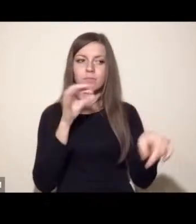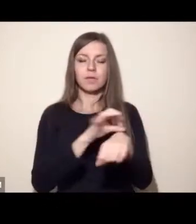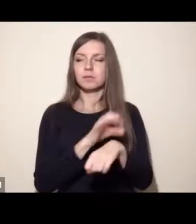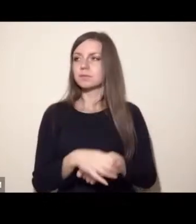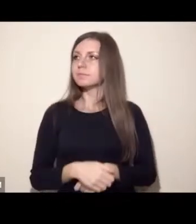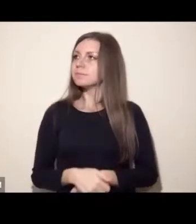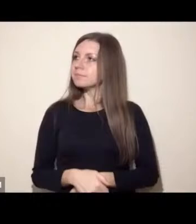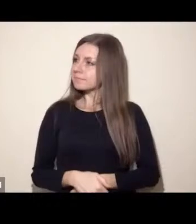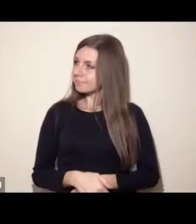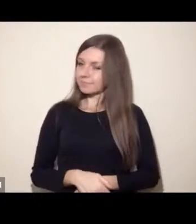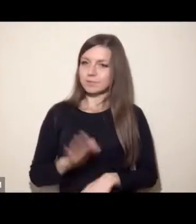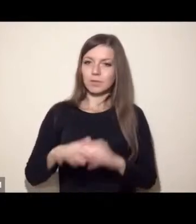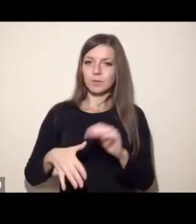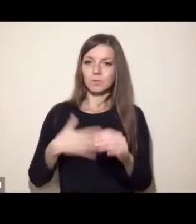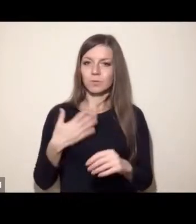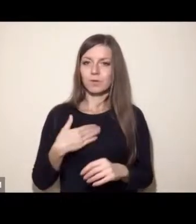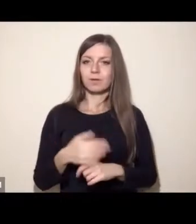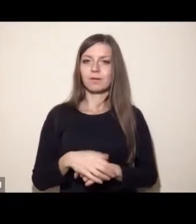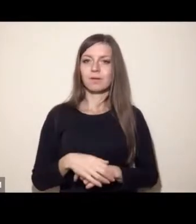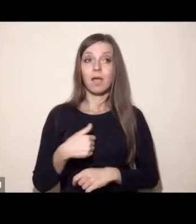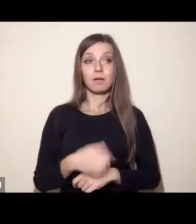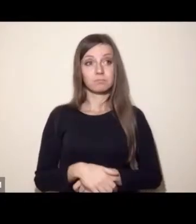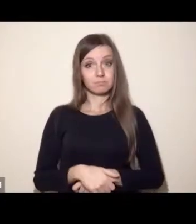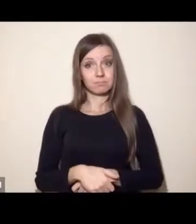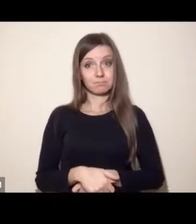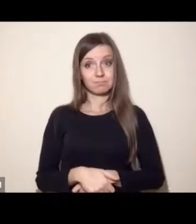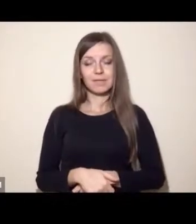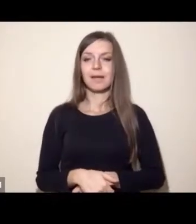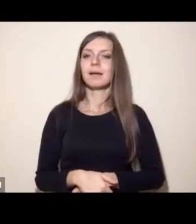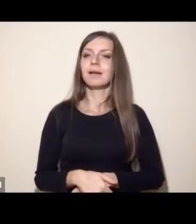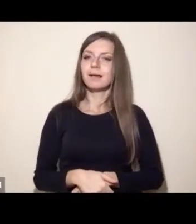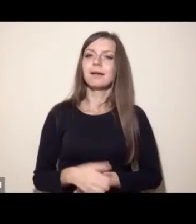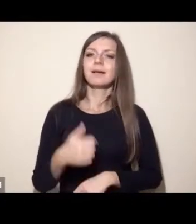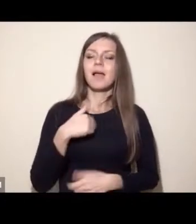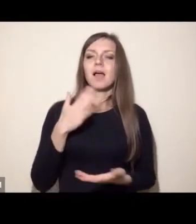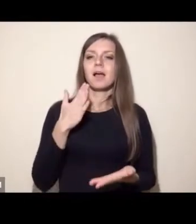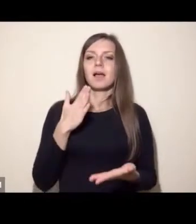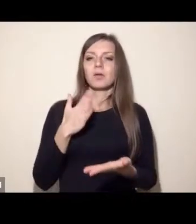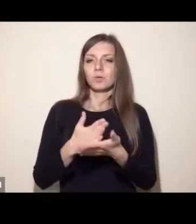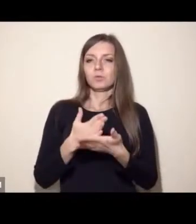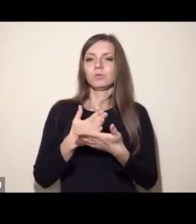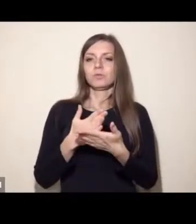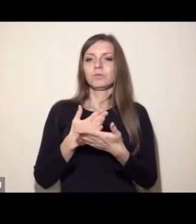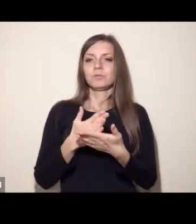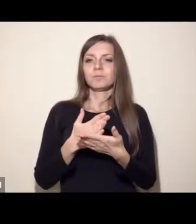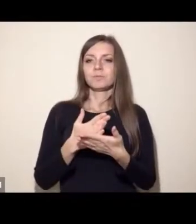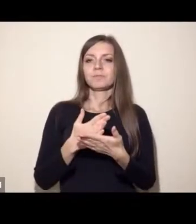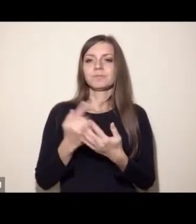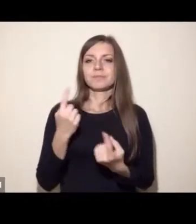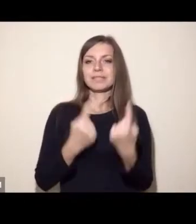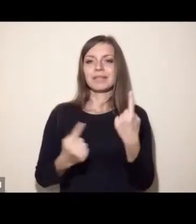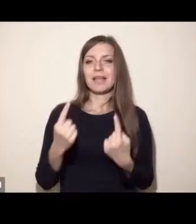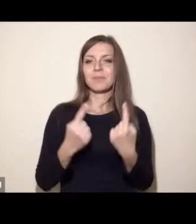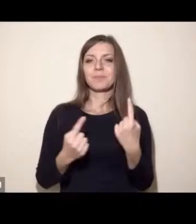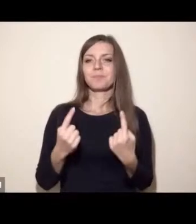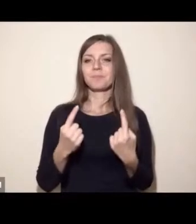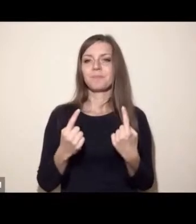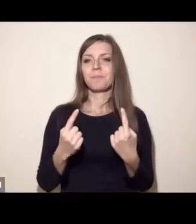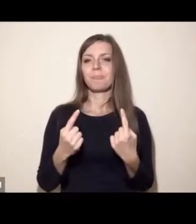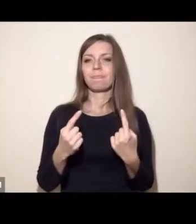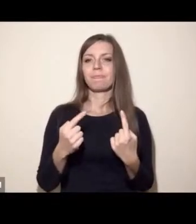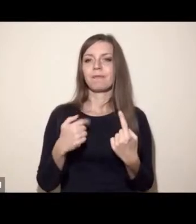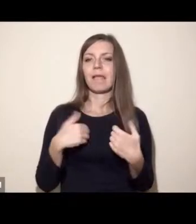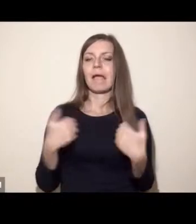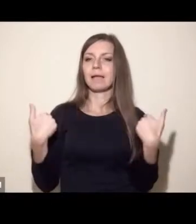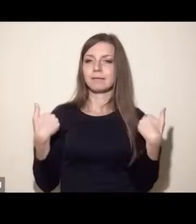jeszcze bardziej reprezentowany, bo ja faktycznie od pewnego czasu zaczynam dochodzić do takiego wniosku, że ja po prostu nie chcę